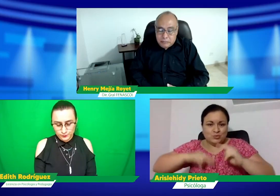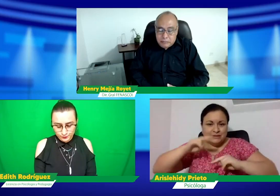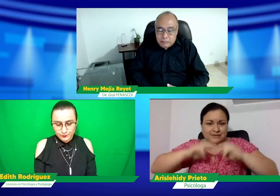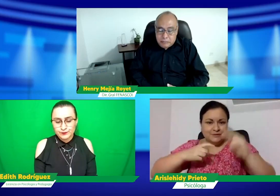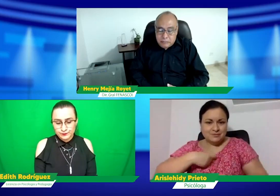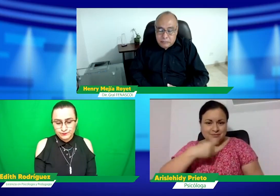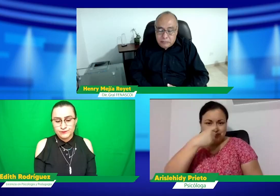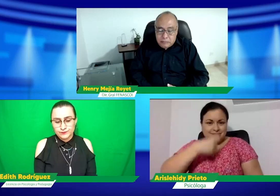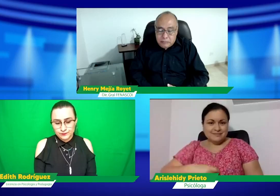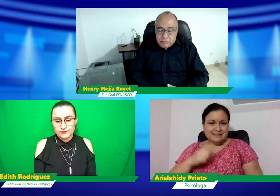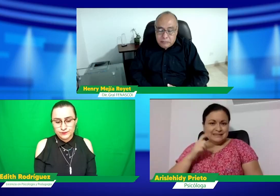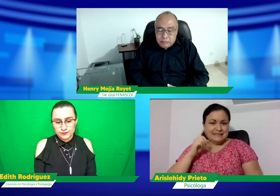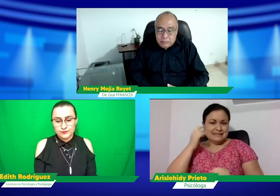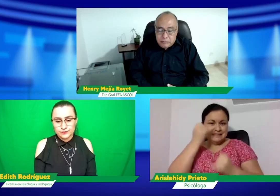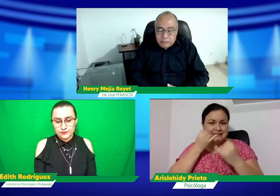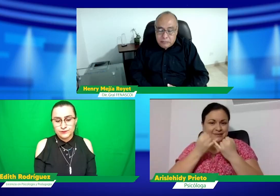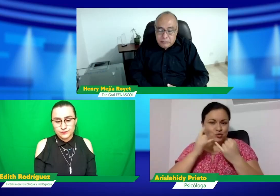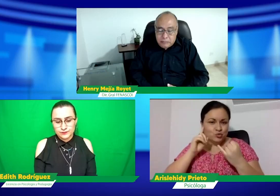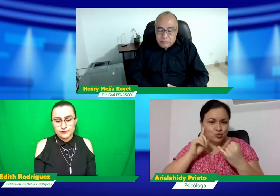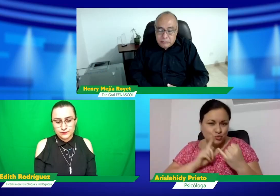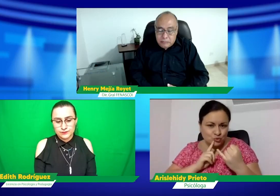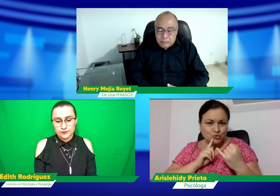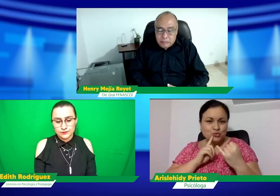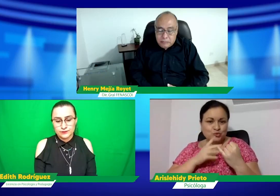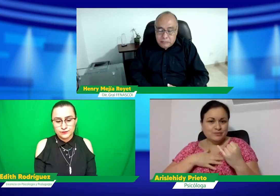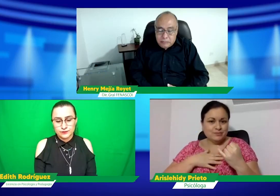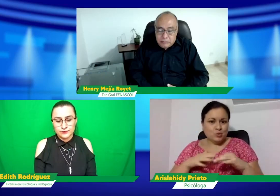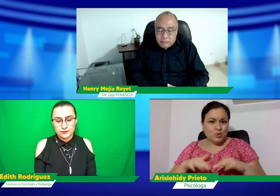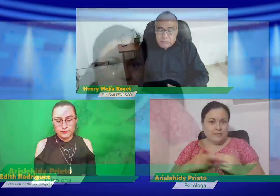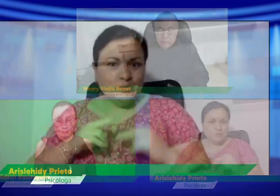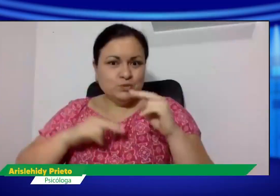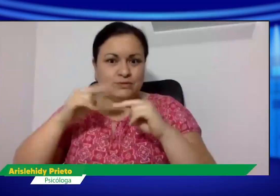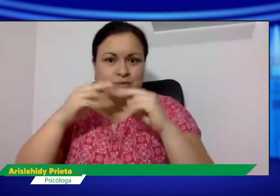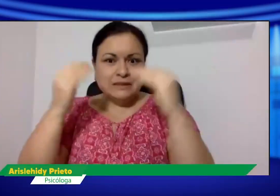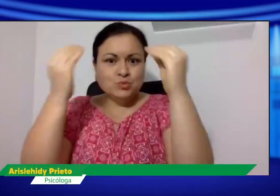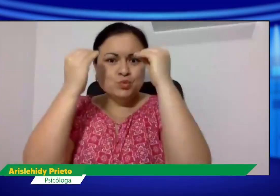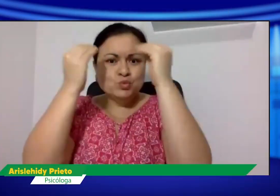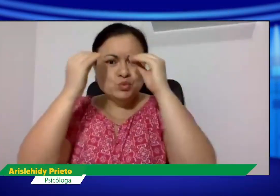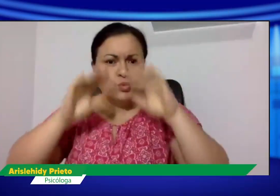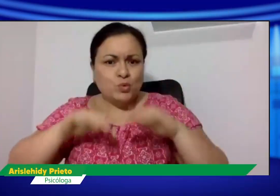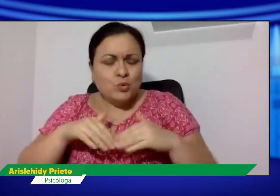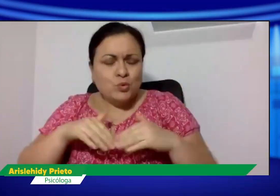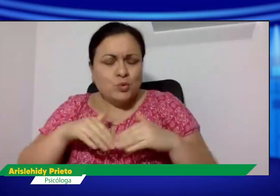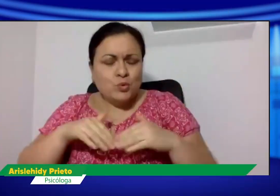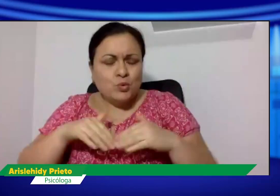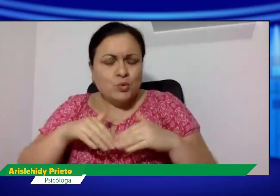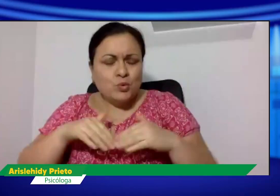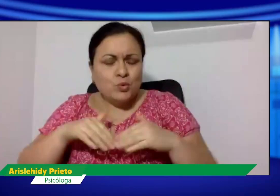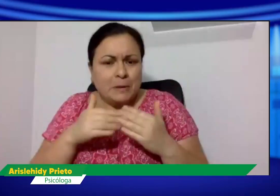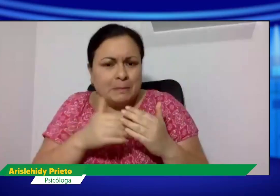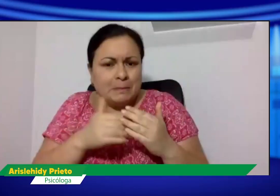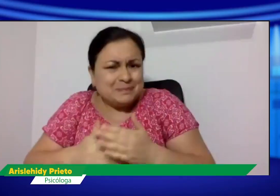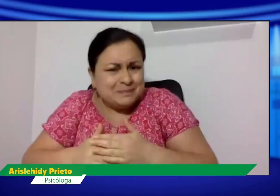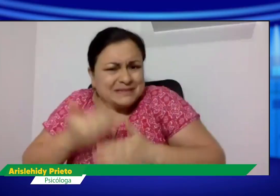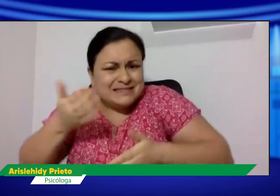familia, ¿cómo se relaciona? ¿Cómo se hace esta construcción de ser humano? Esta identidad como persona sorda. Esta formación,